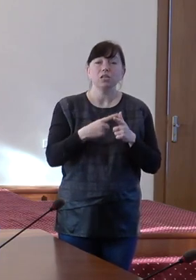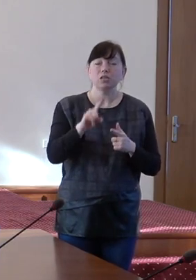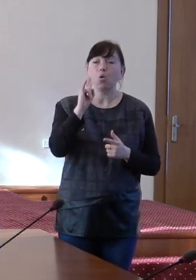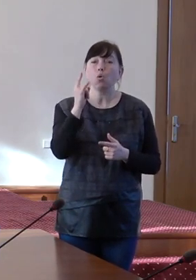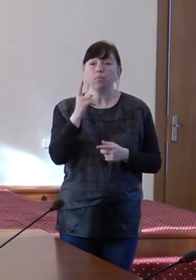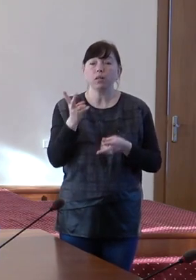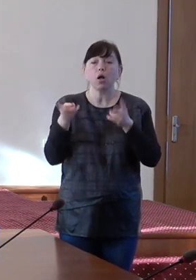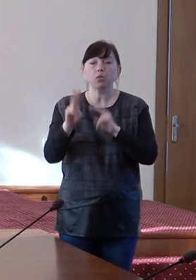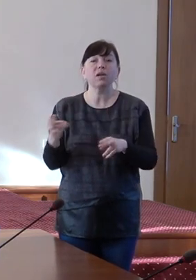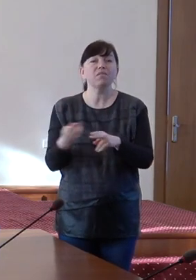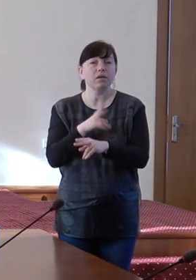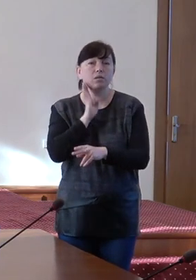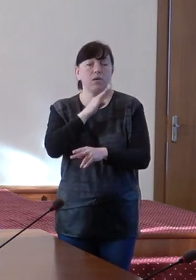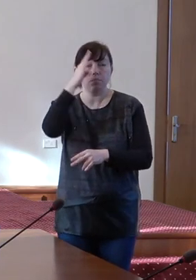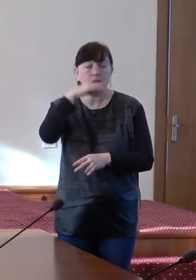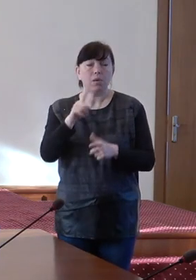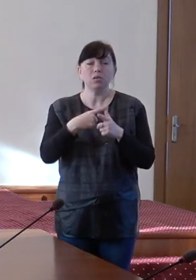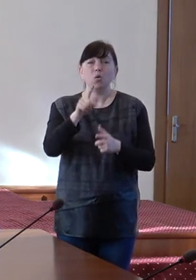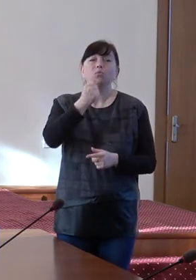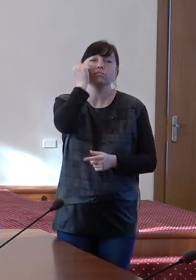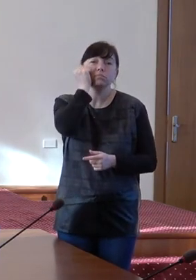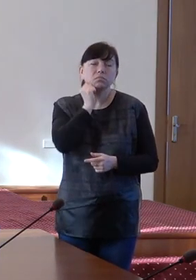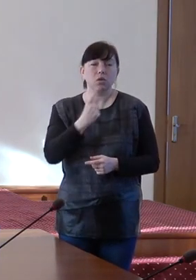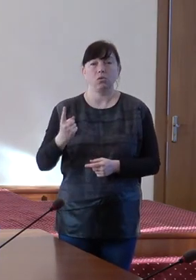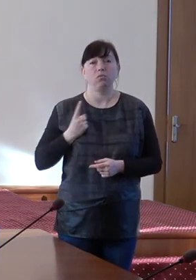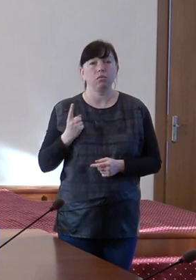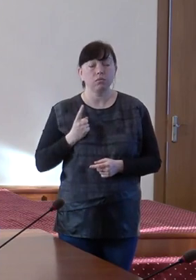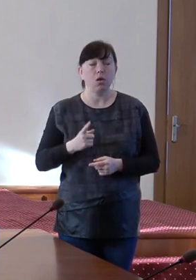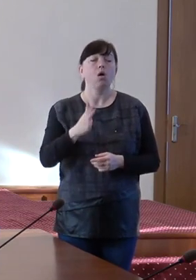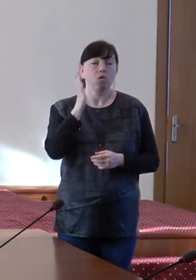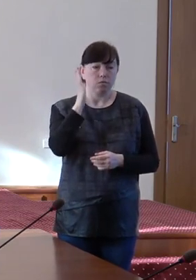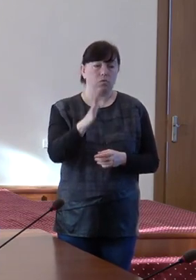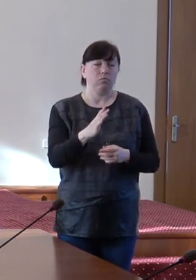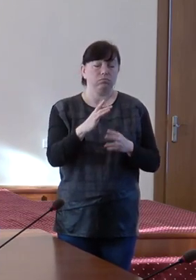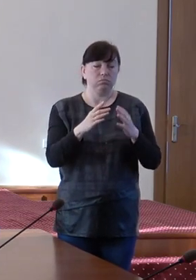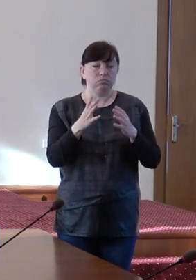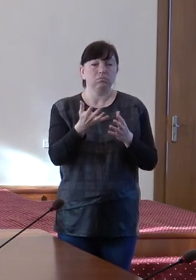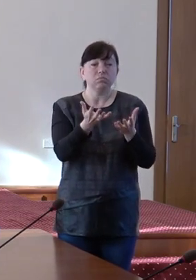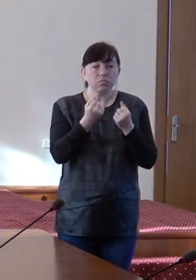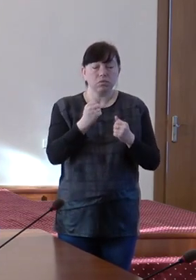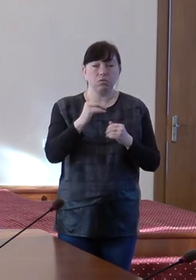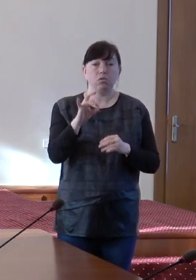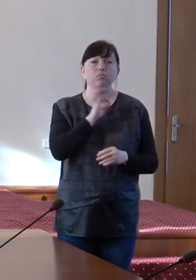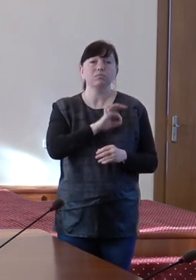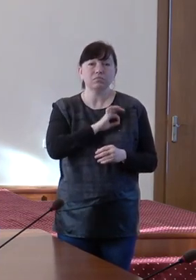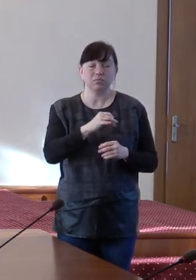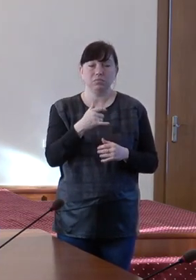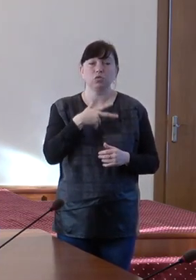părintească sau un bătrân singuratic o să aibă acces foarte inegal la serviciile